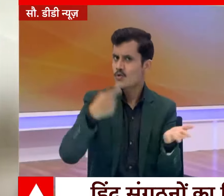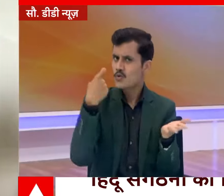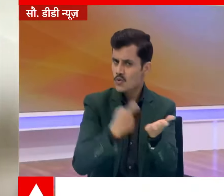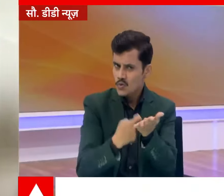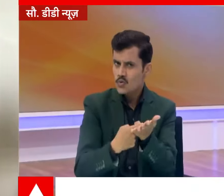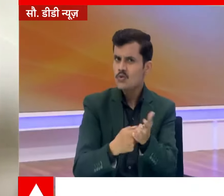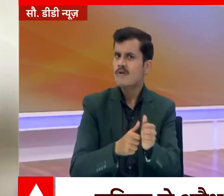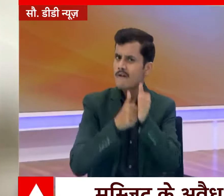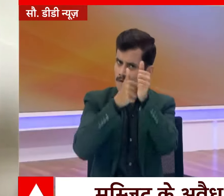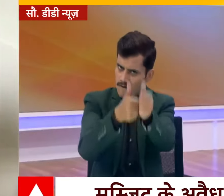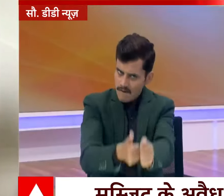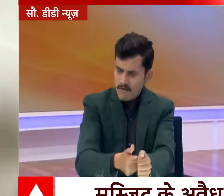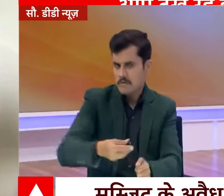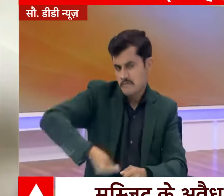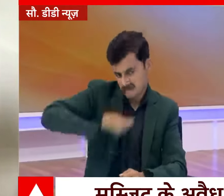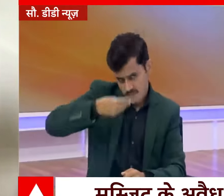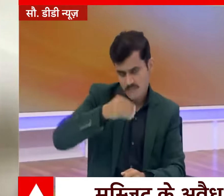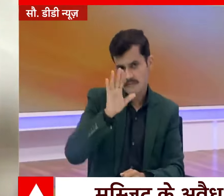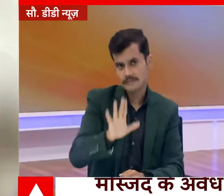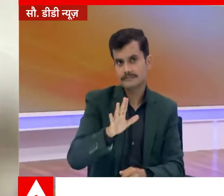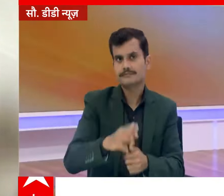हिसाब से चलने की अपील की